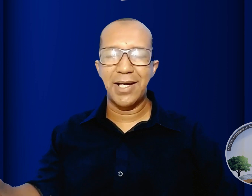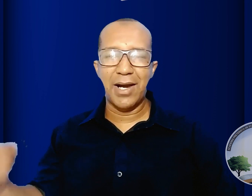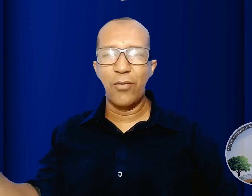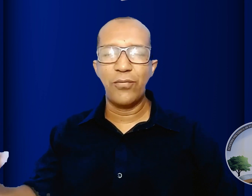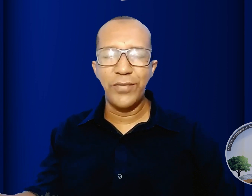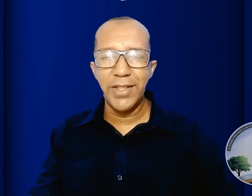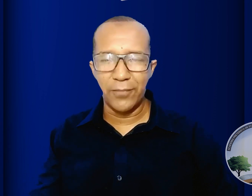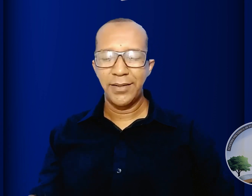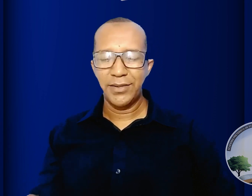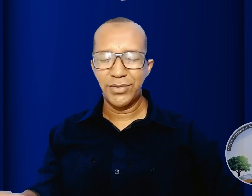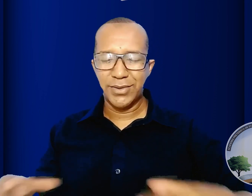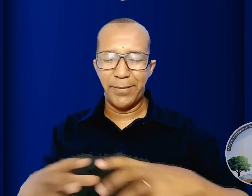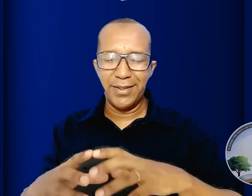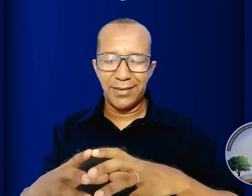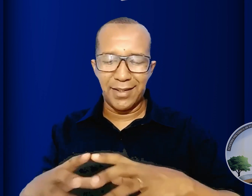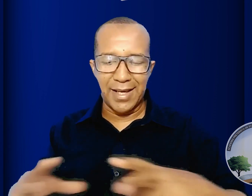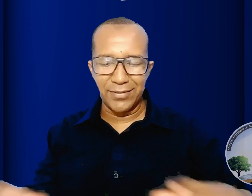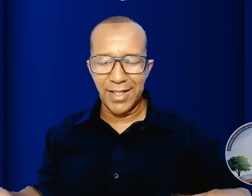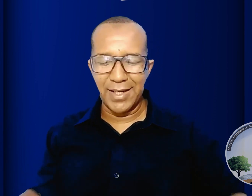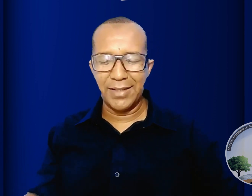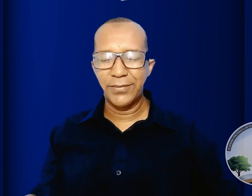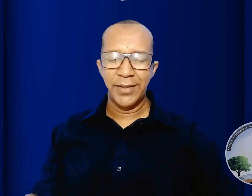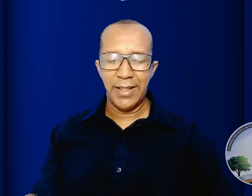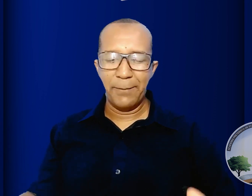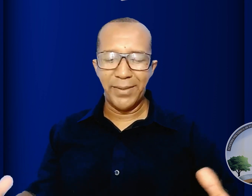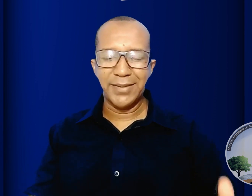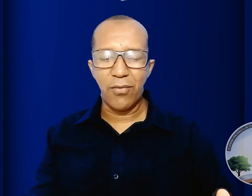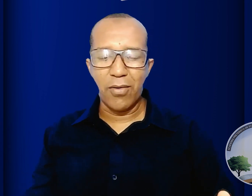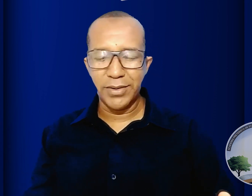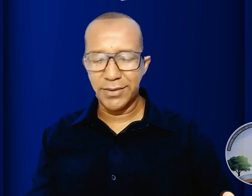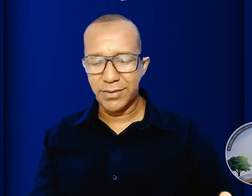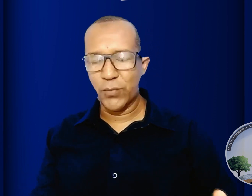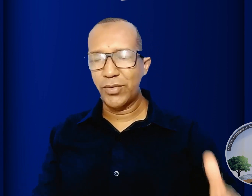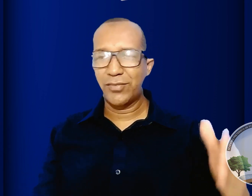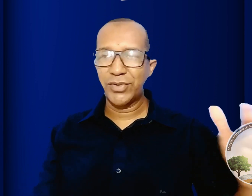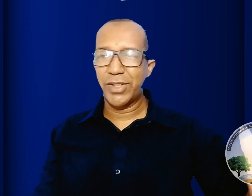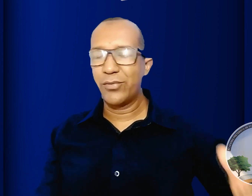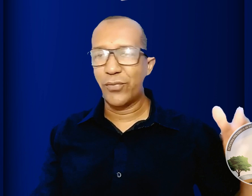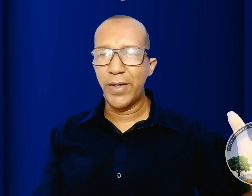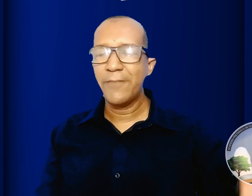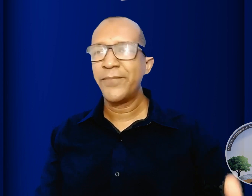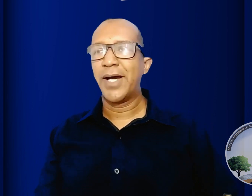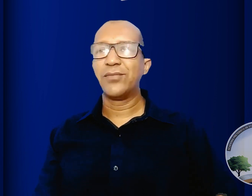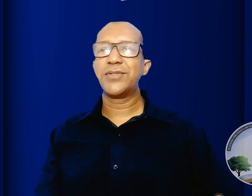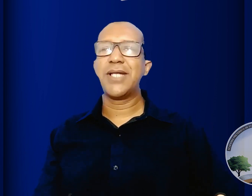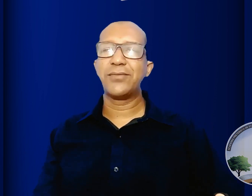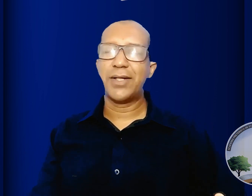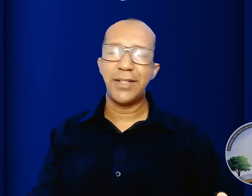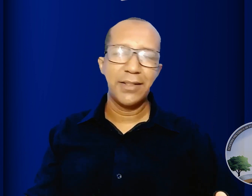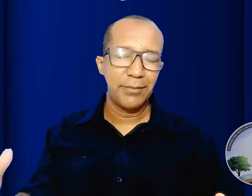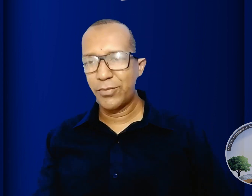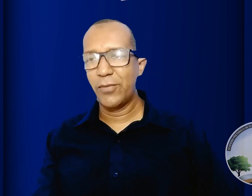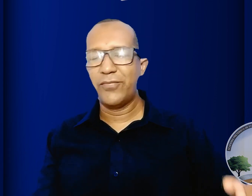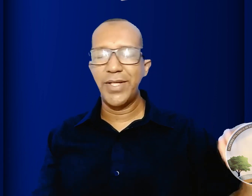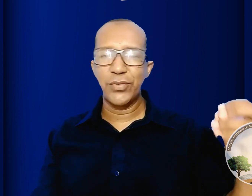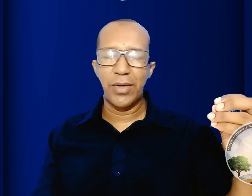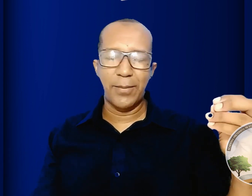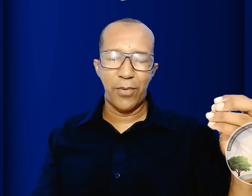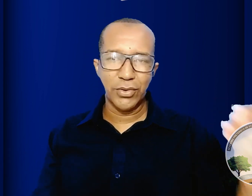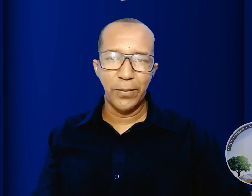a ouviam isso está bem claro narrado em Pentecostes quando o Evangelho foi anunciado ali por via do apóstolo